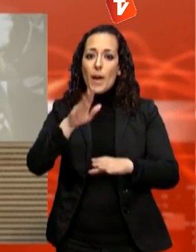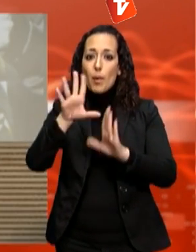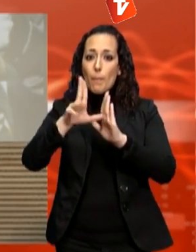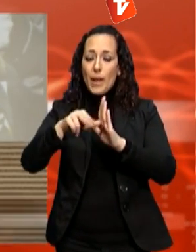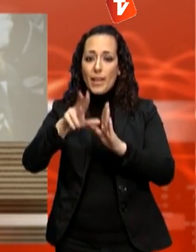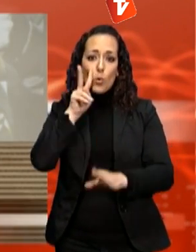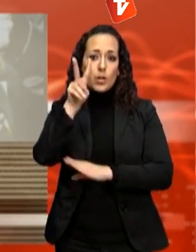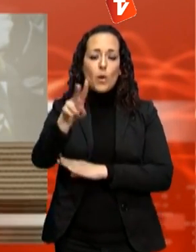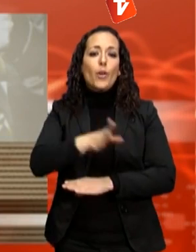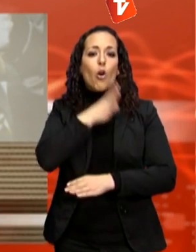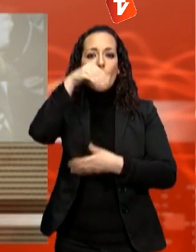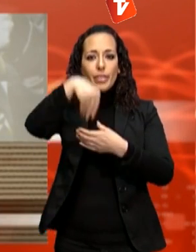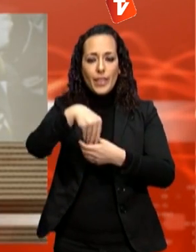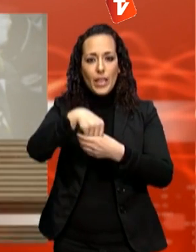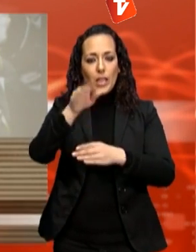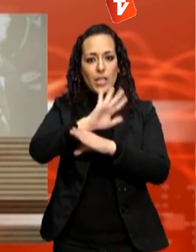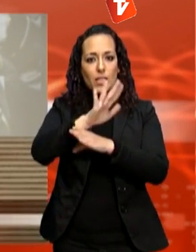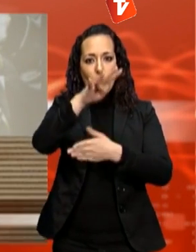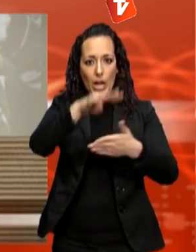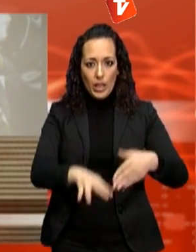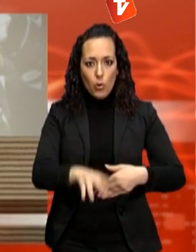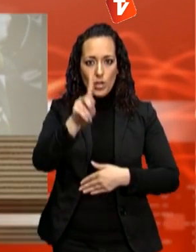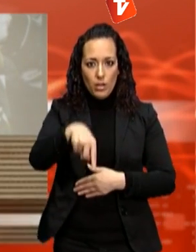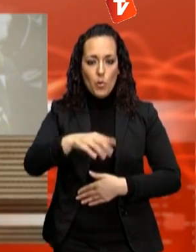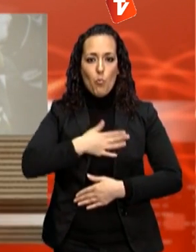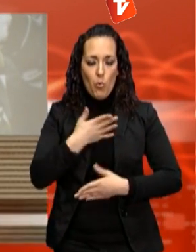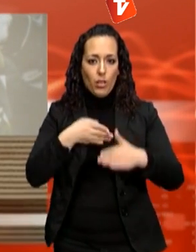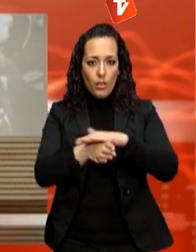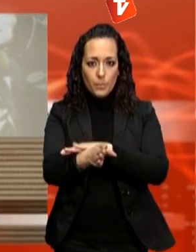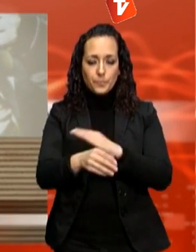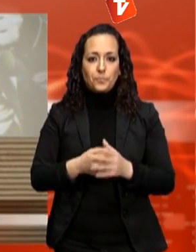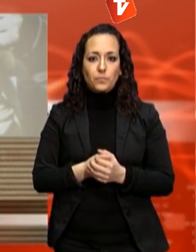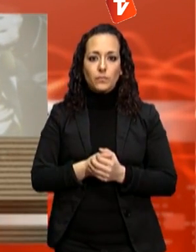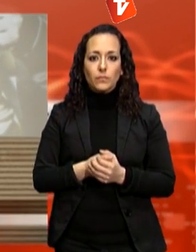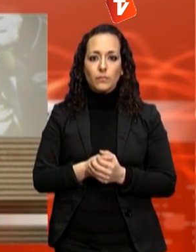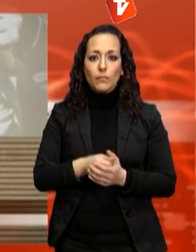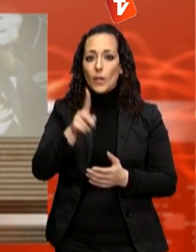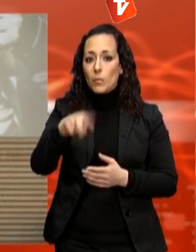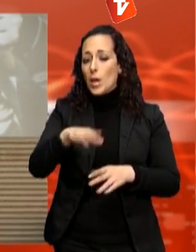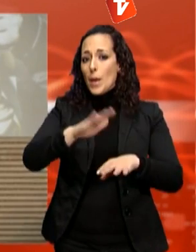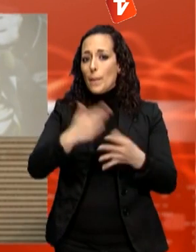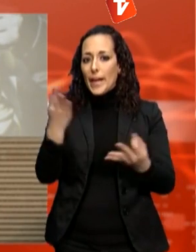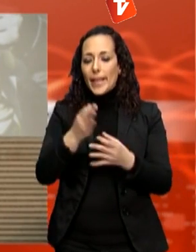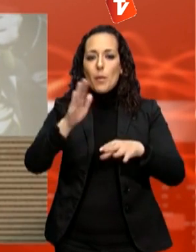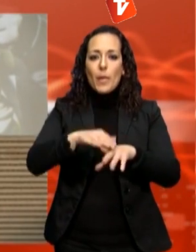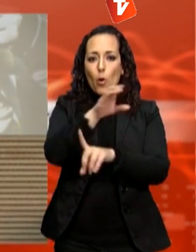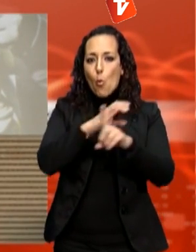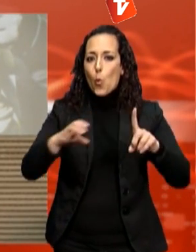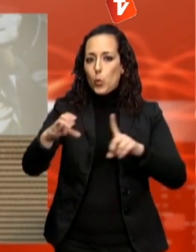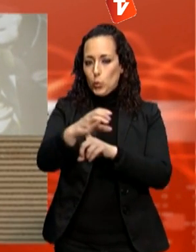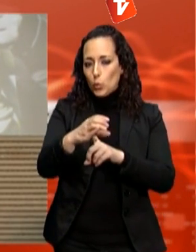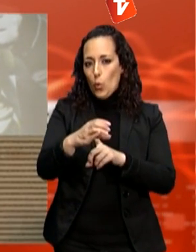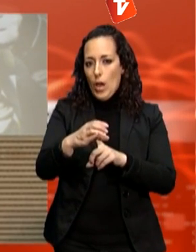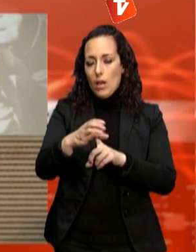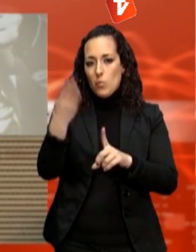festival, com sempre, té uns principis i uns valors molt clars, la recerca del talent, la creativitat, la cultura, l